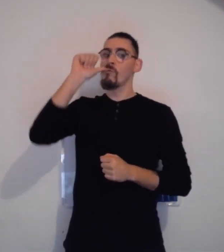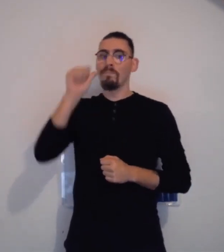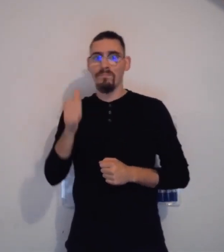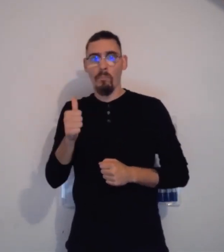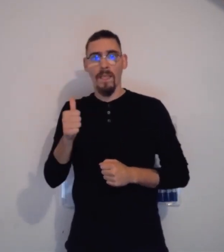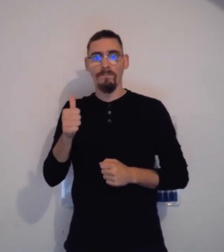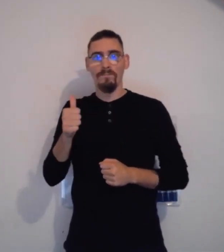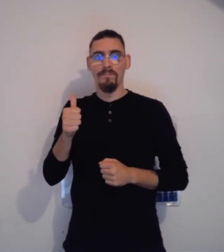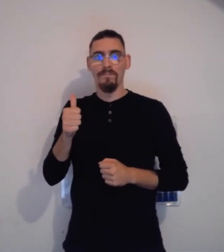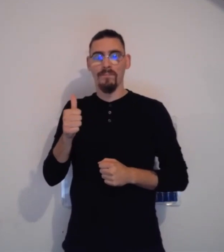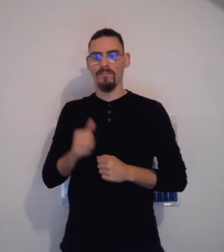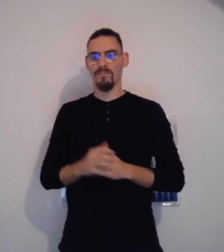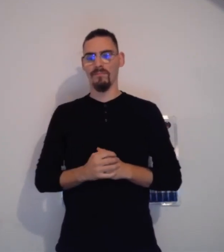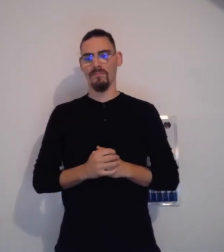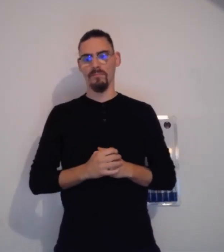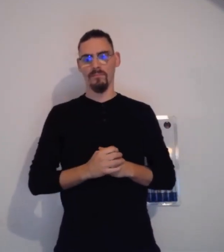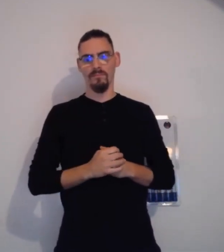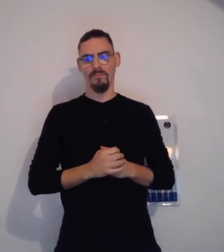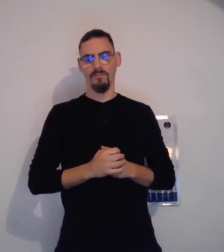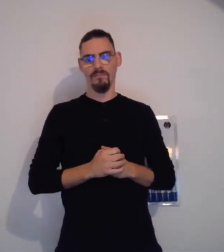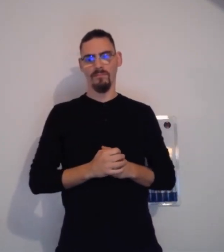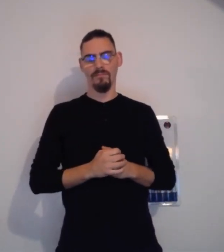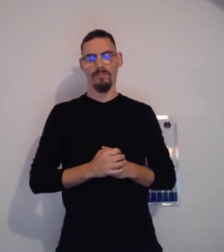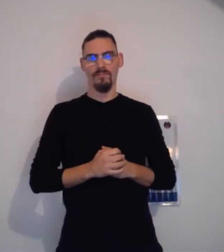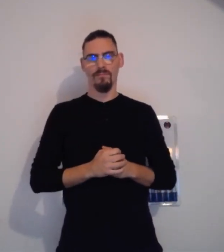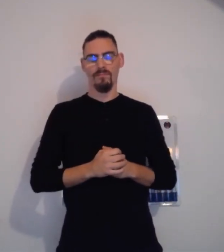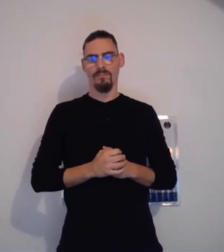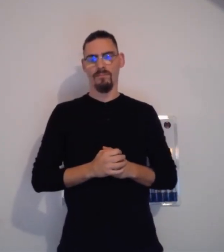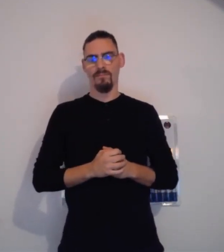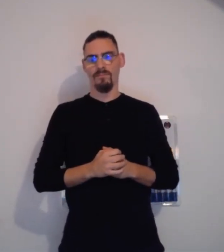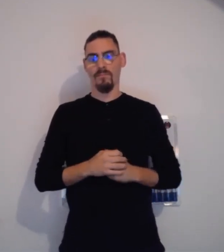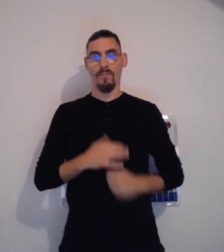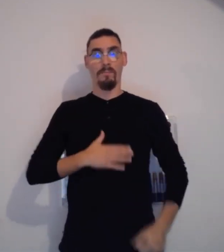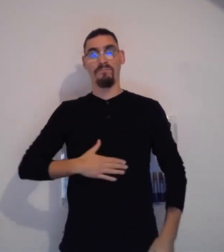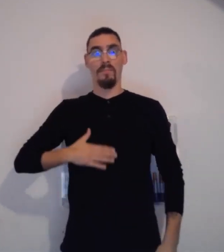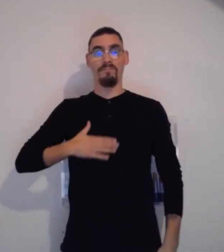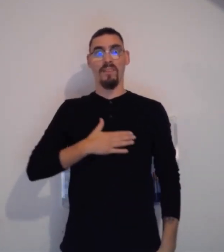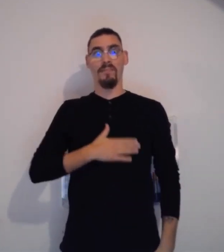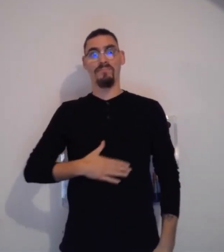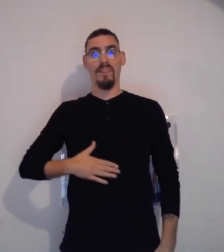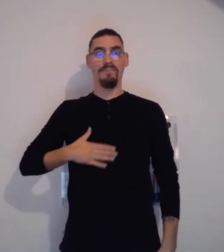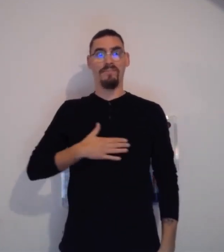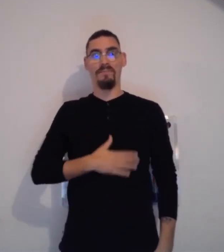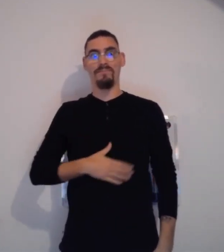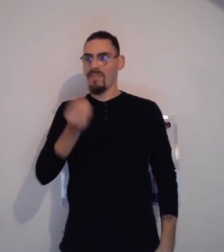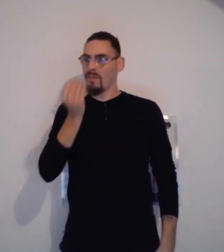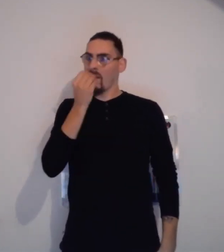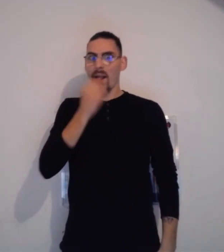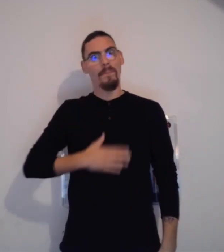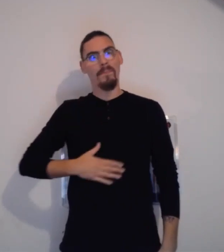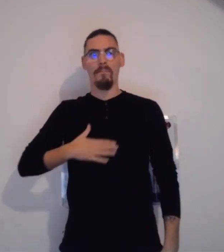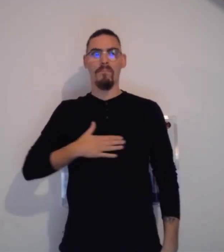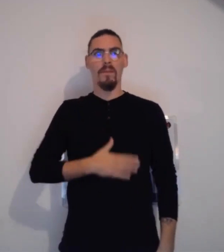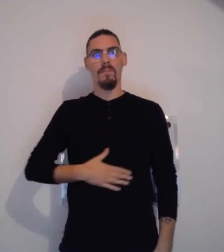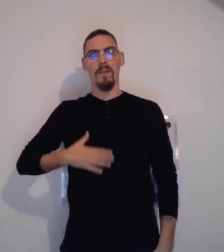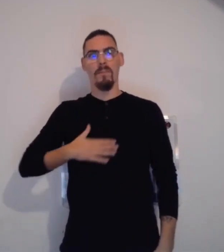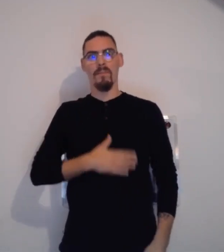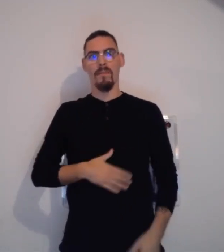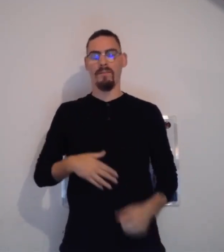Le pouce devant la bouche, pour « Boire ». Bien, bien, vous voyez ma main au